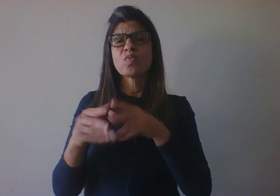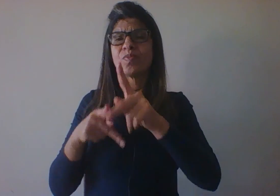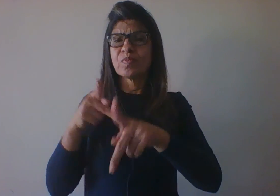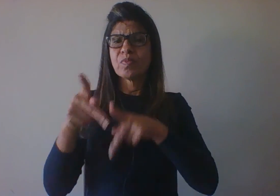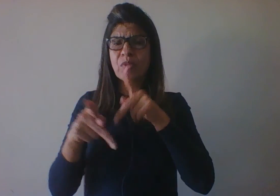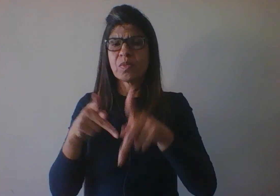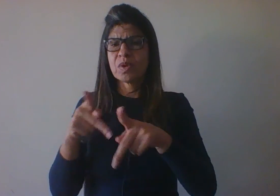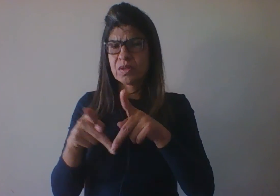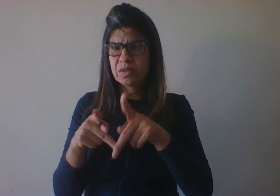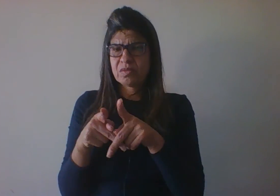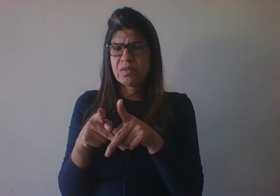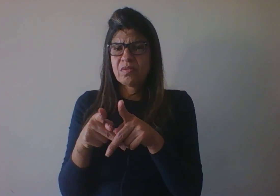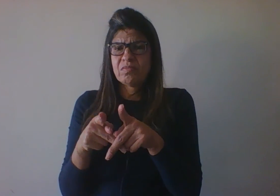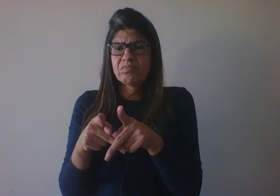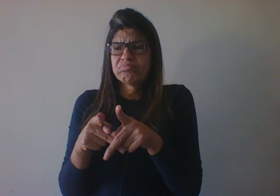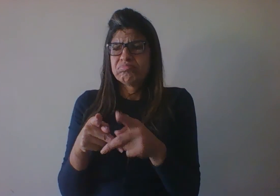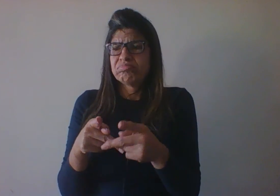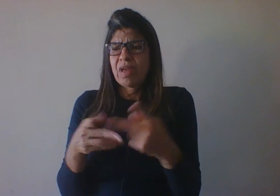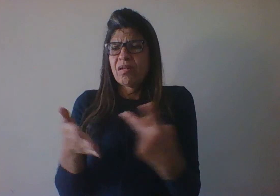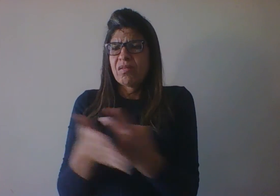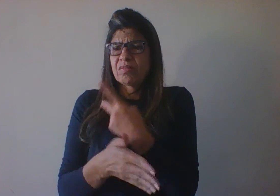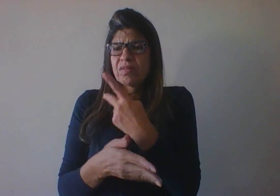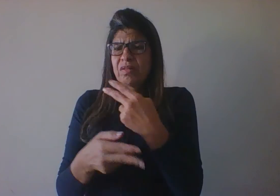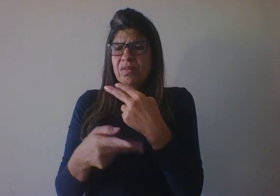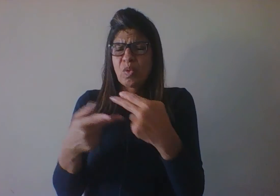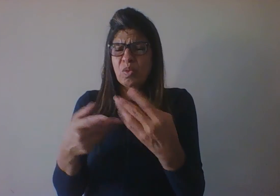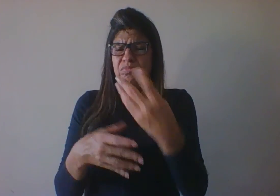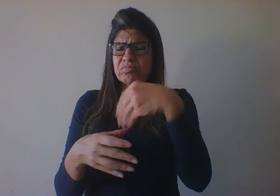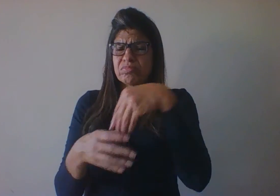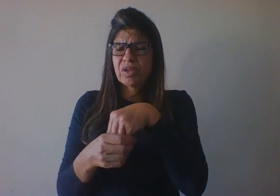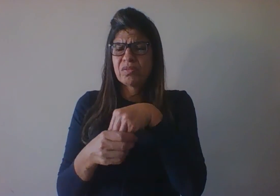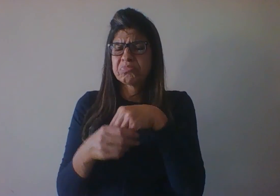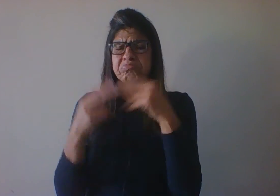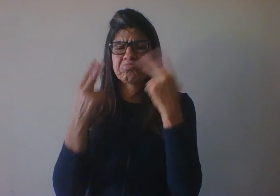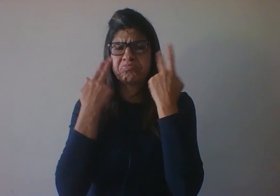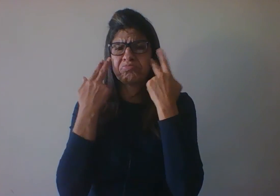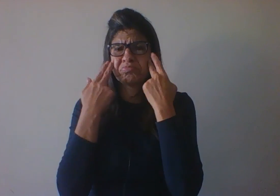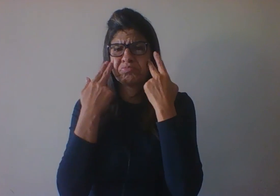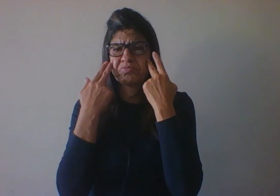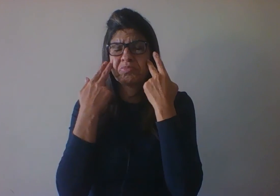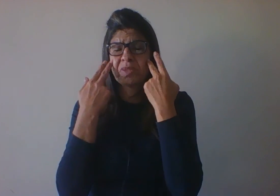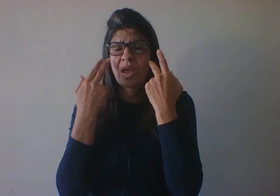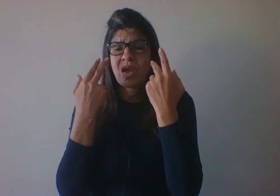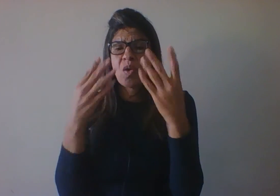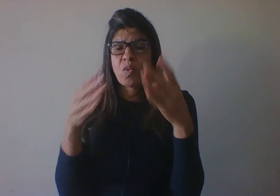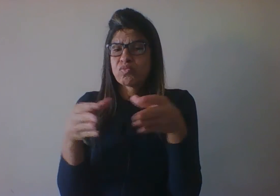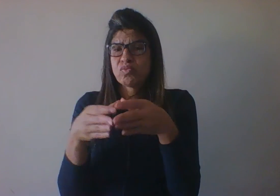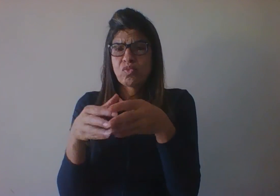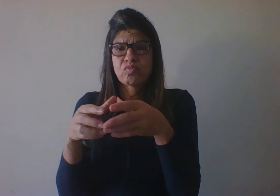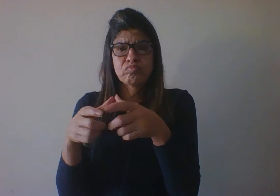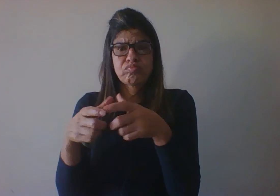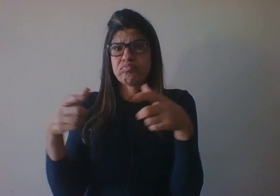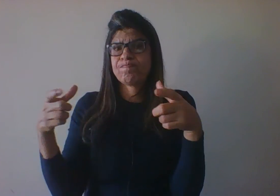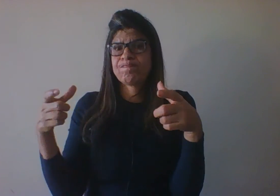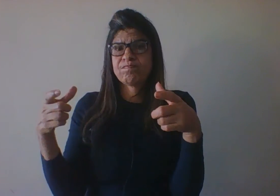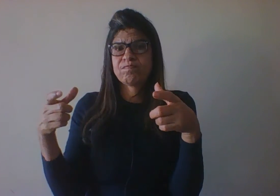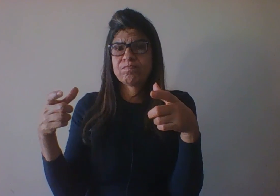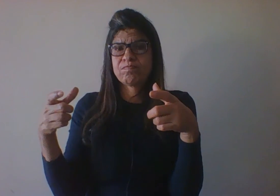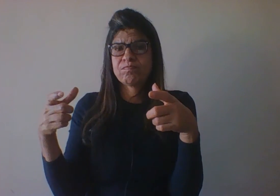Então, a norma é definida a partir do funcionamento de grandes grupos ou de indivíduos, onde o comportamento em questão